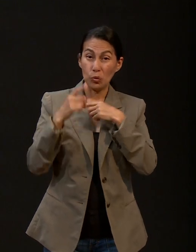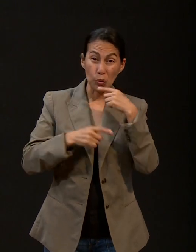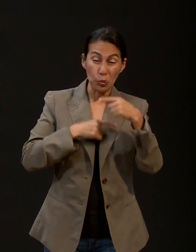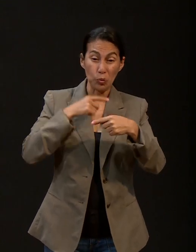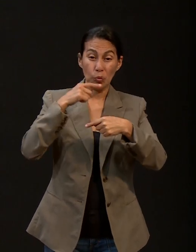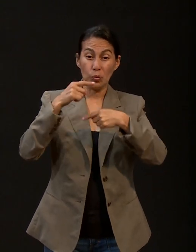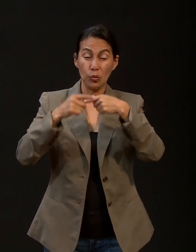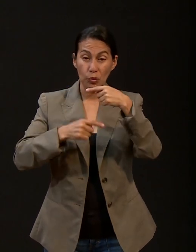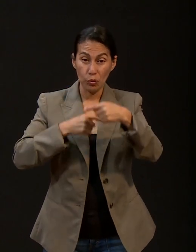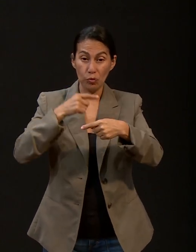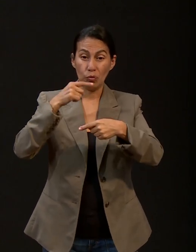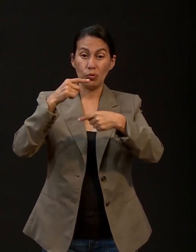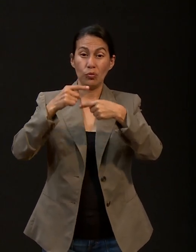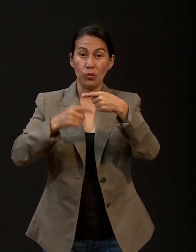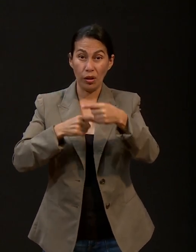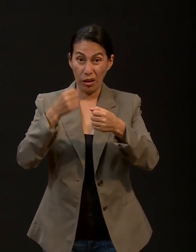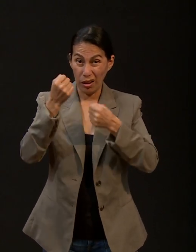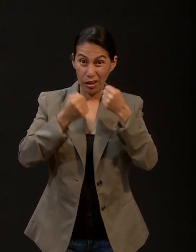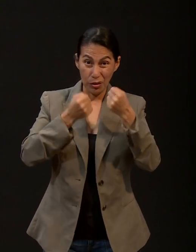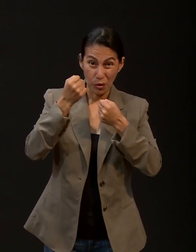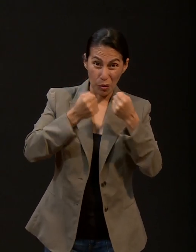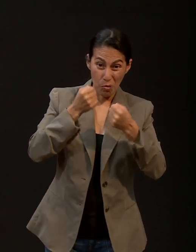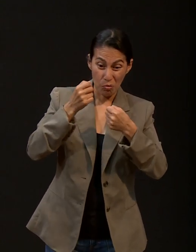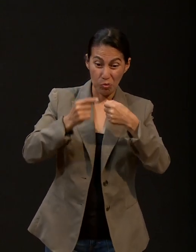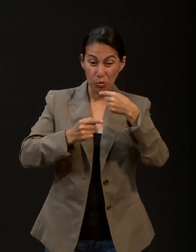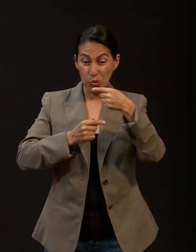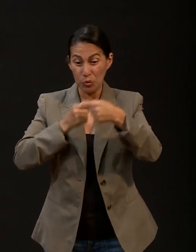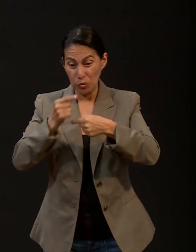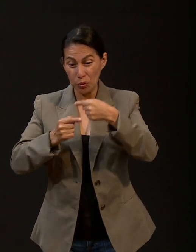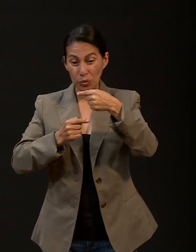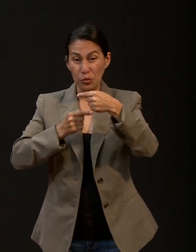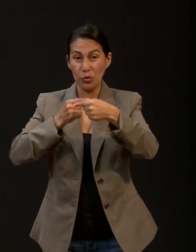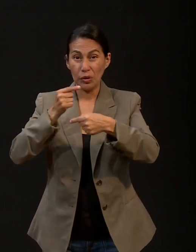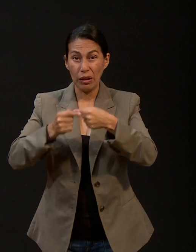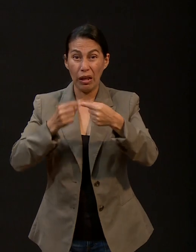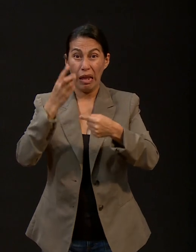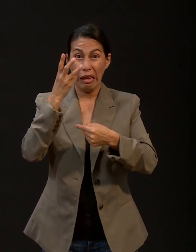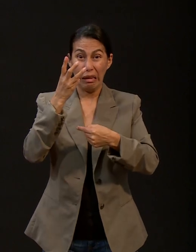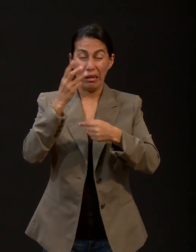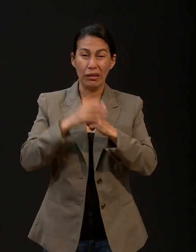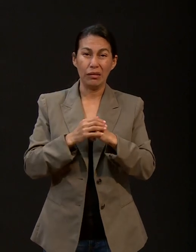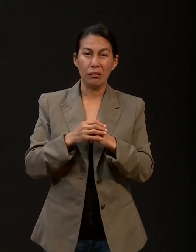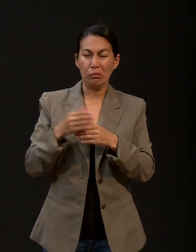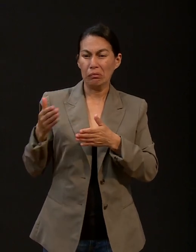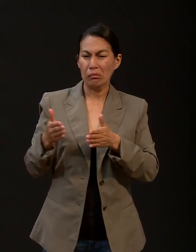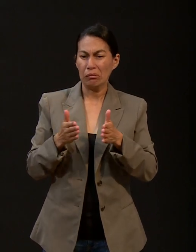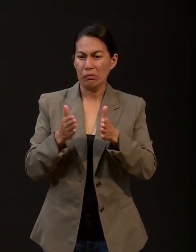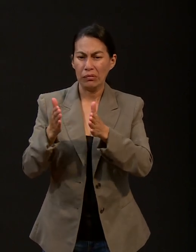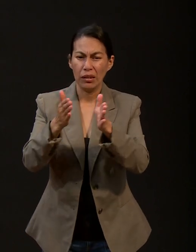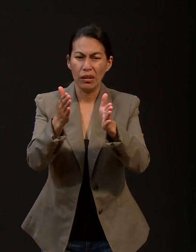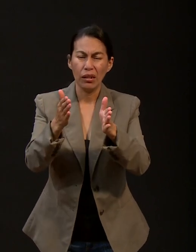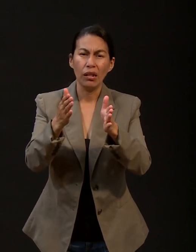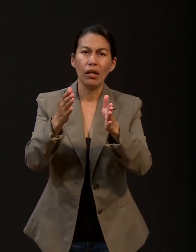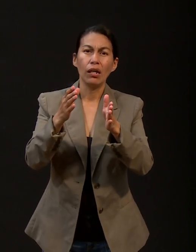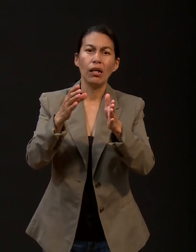sobre la carretera. Tres vueltas sobre la carretera, aquí por la cuesta de las Garrapatas, en la carretera Monterrey